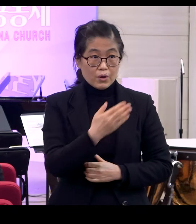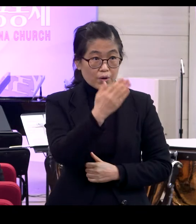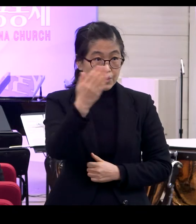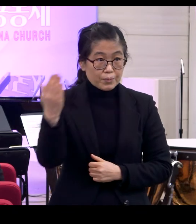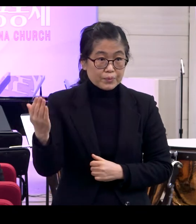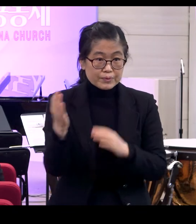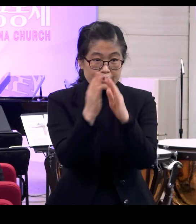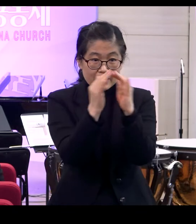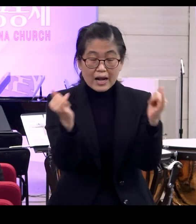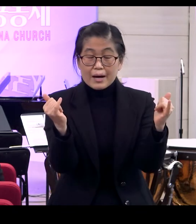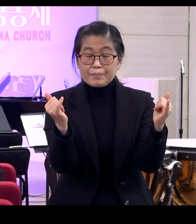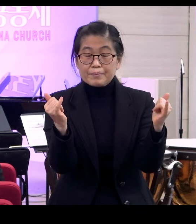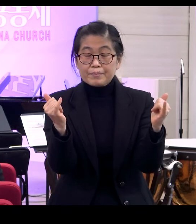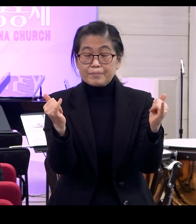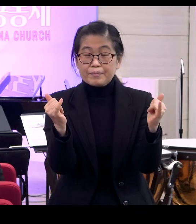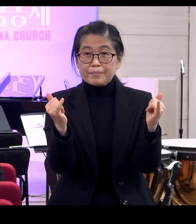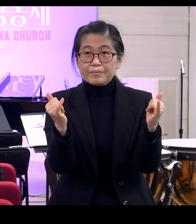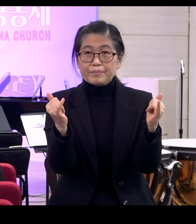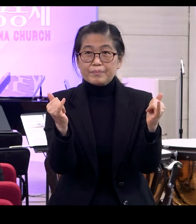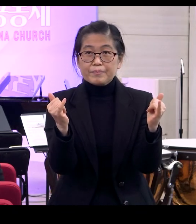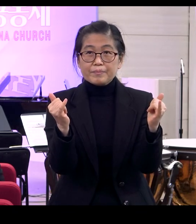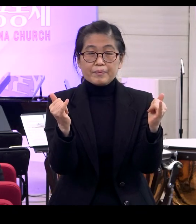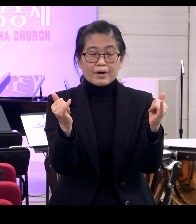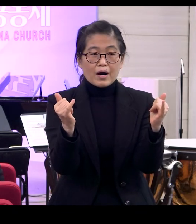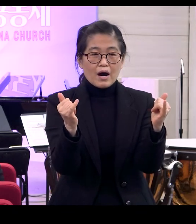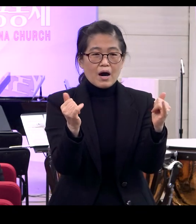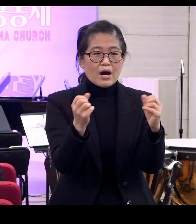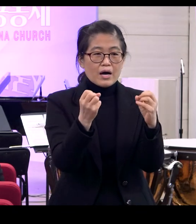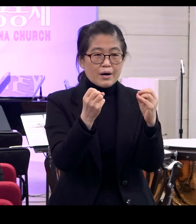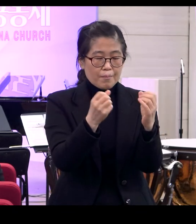사람은요 이 세상에 있는 피조물 중에 하나가 아니에요